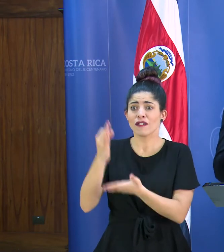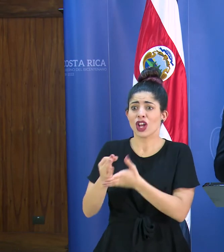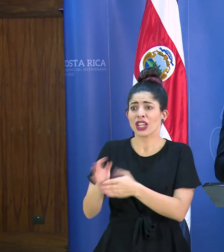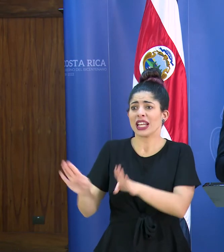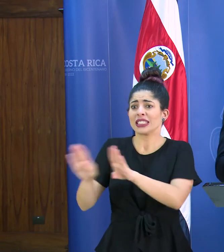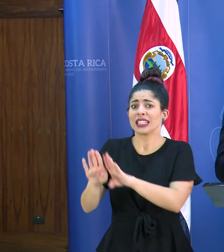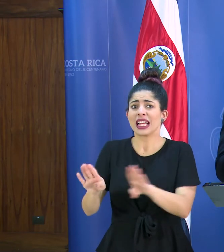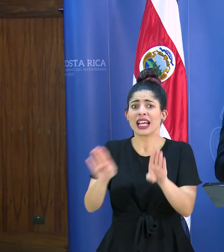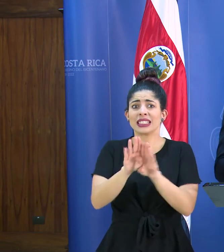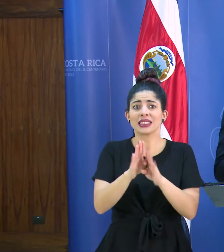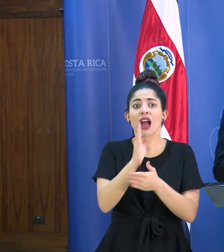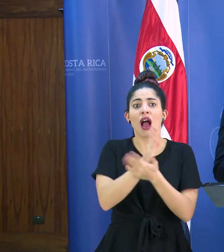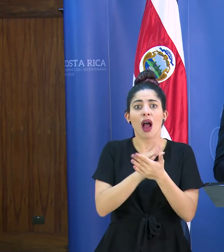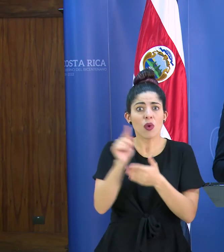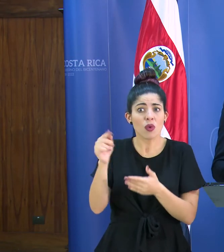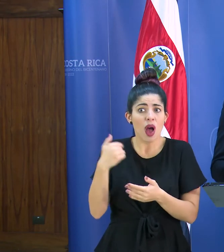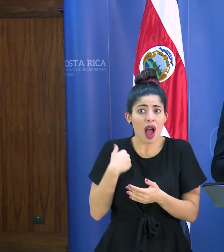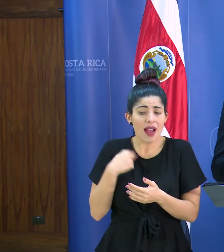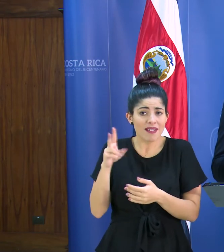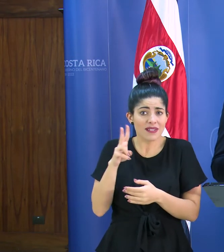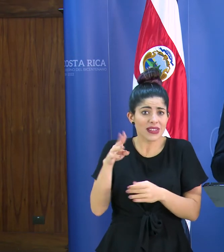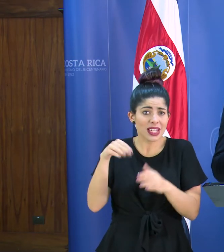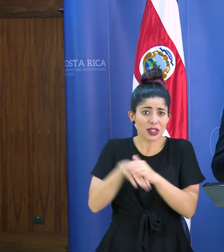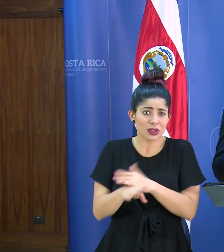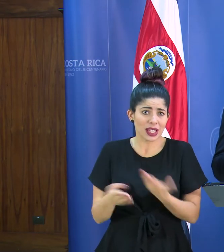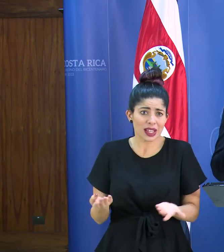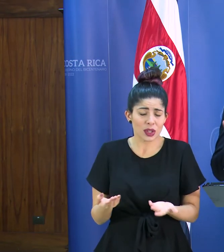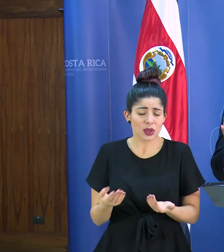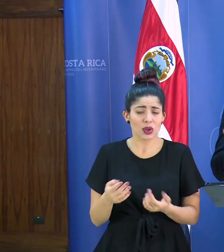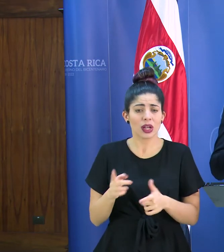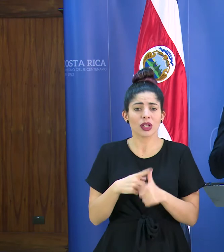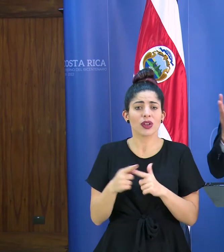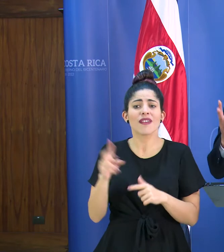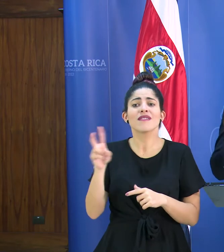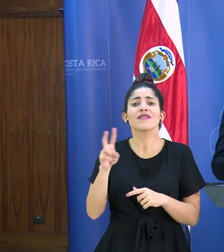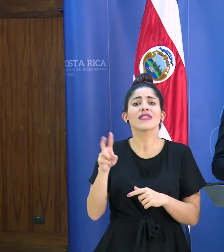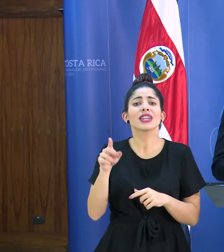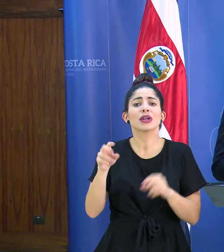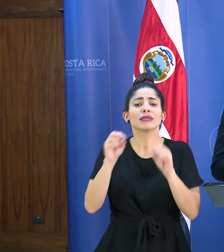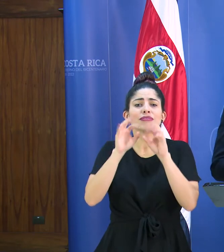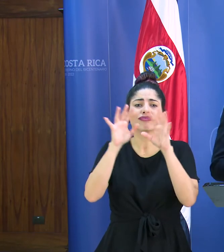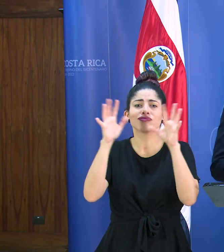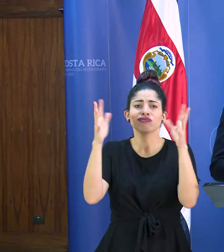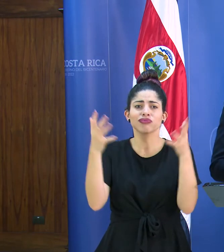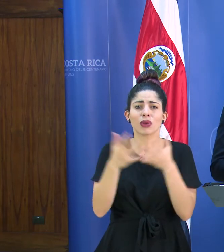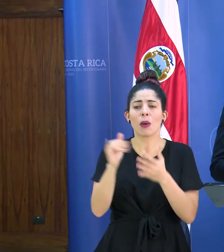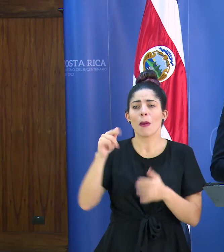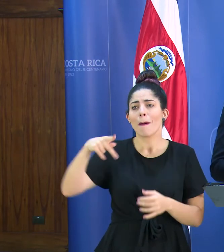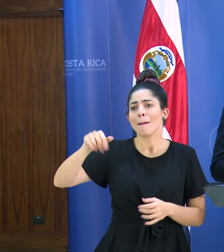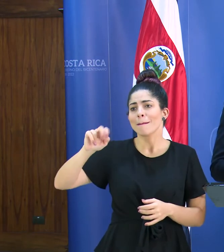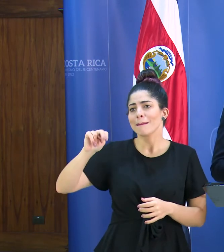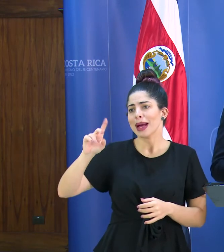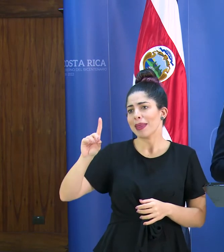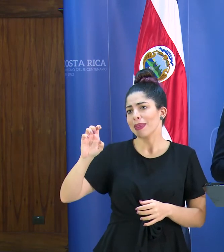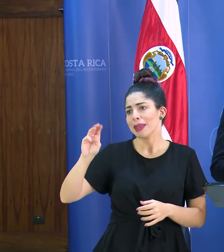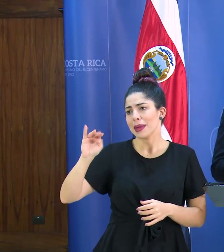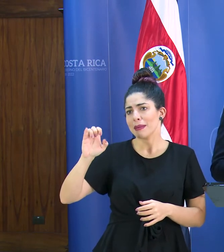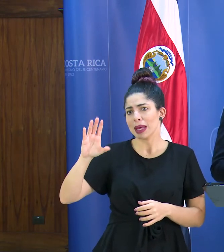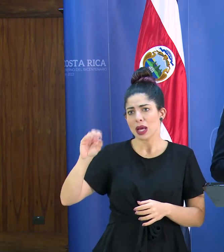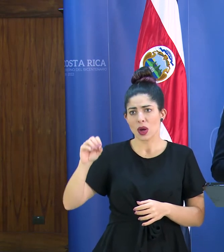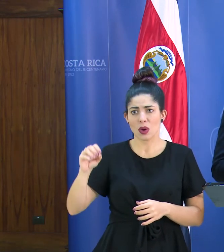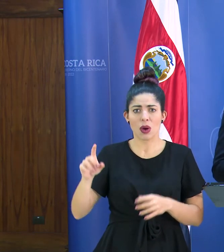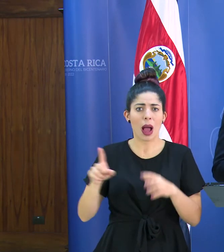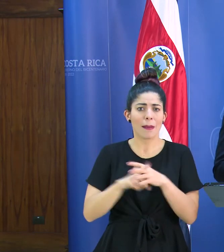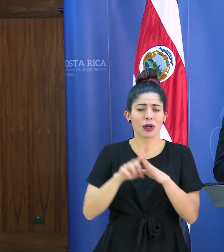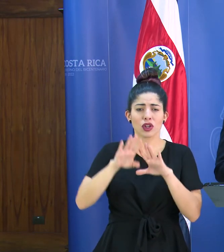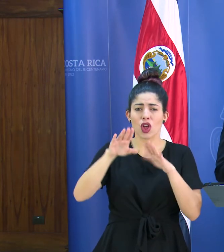o lo que sea ya algunos de ellos tienen presencia del virus este virus es ya un efecto pandémico prácticamente donde tenemos presencia en todos